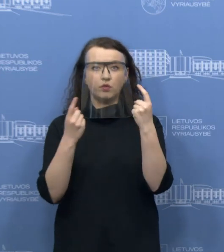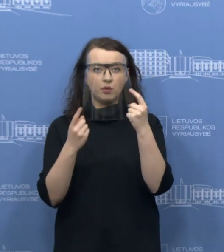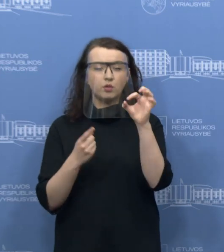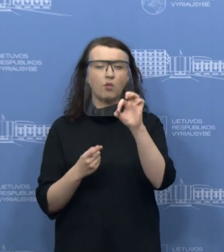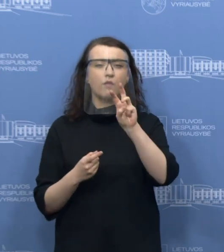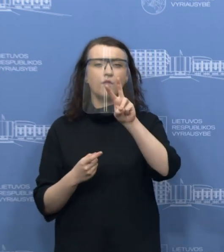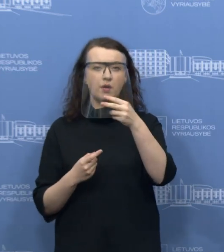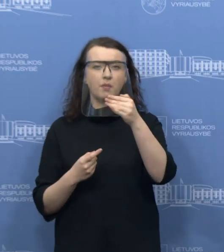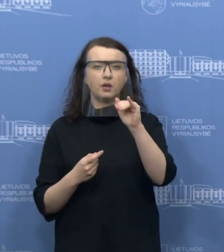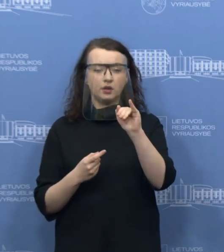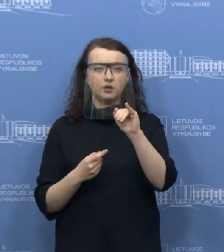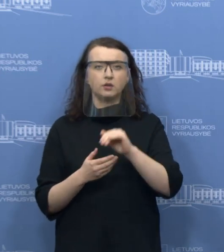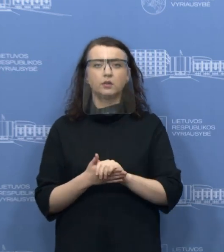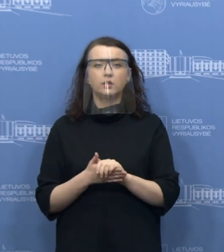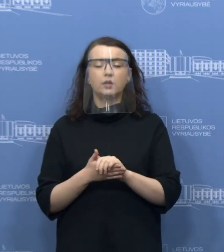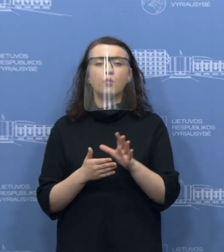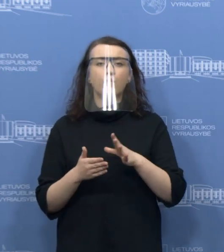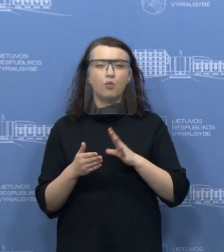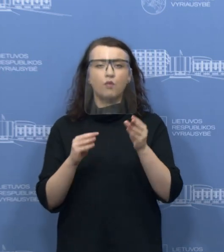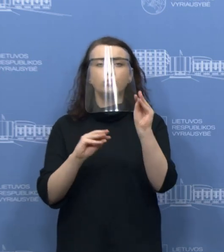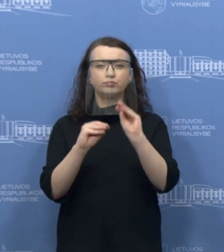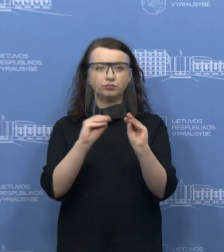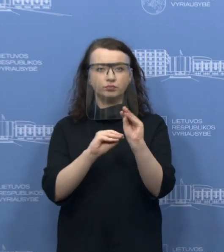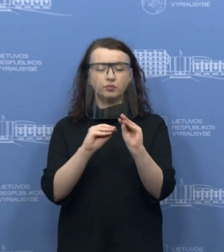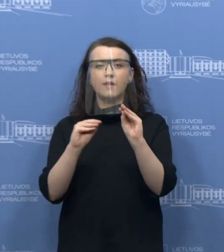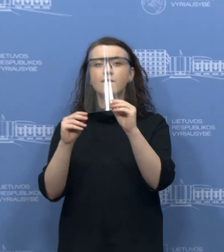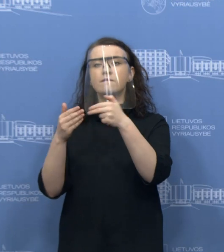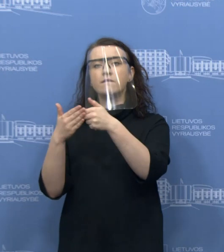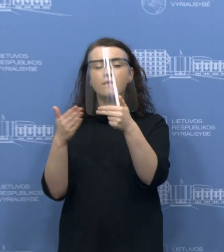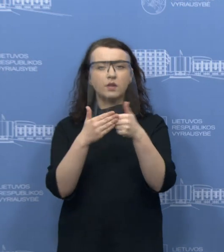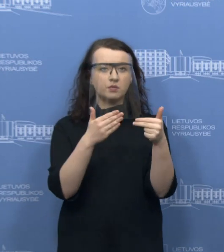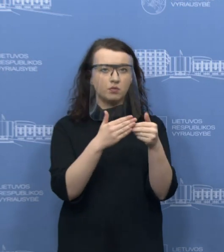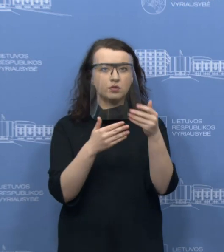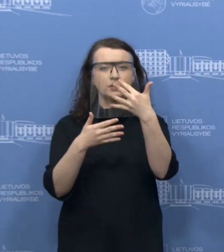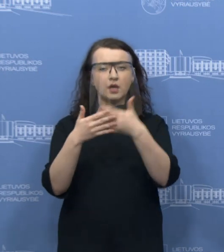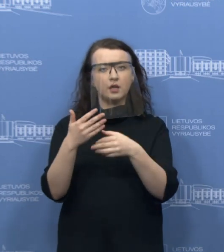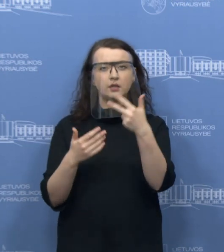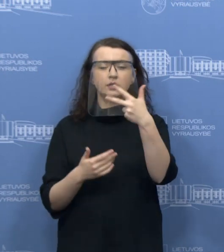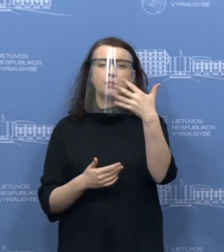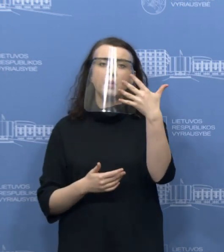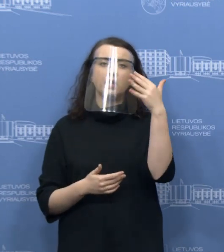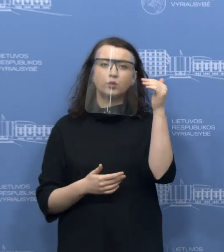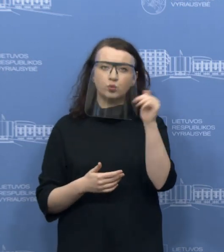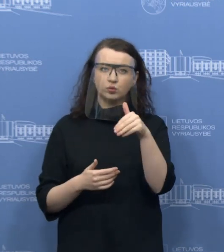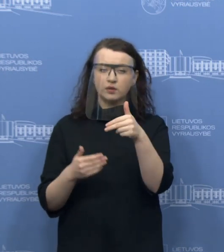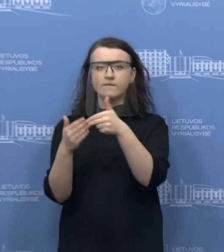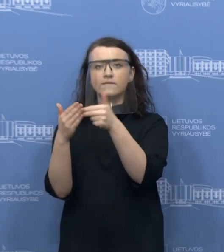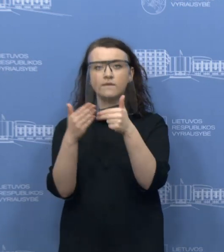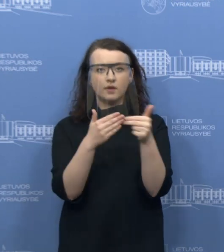operatyviai sudarė įmonių sąrašą, kurių veikla buvo apribuota dėl viruso plėtros.